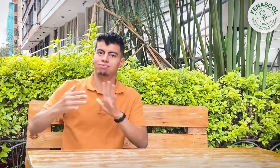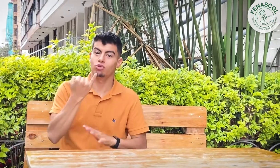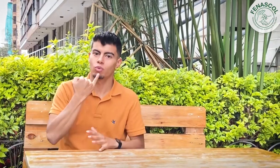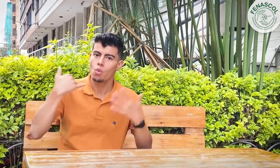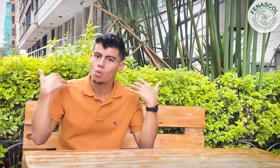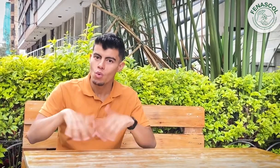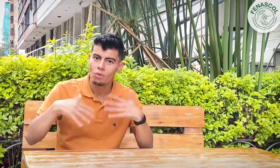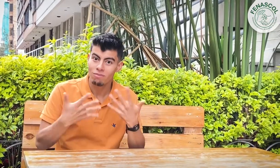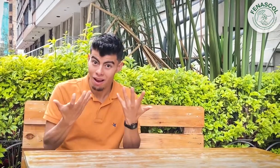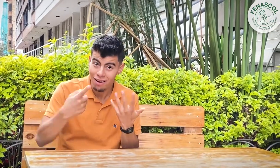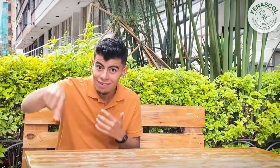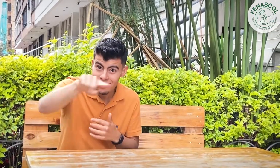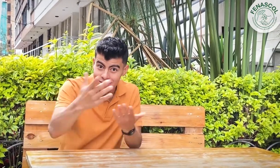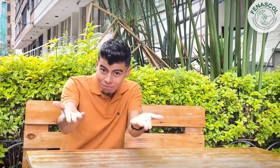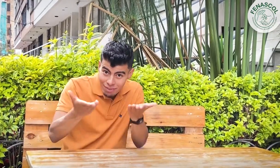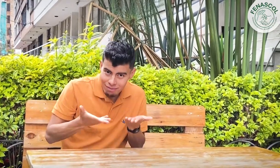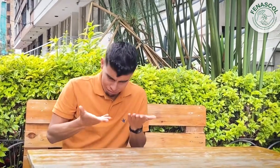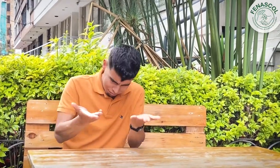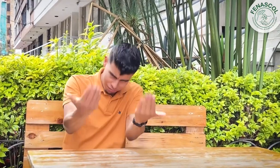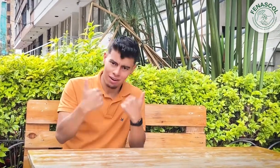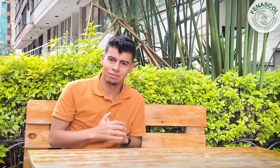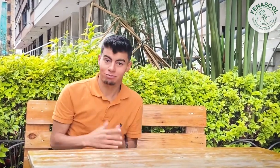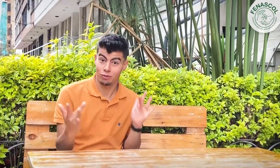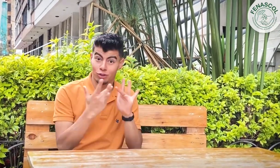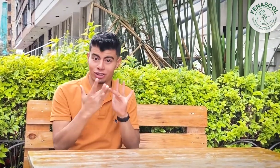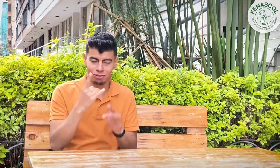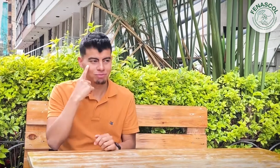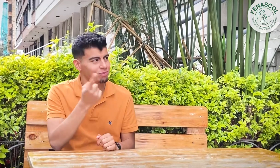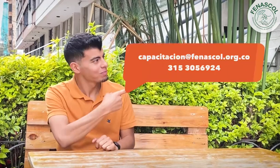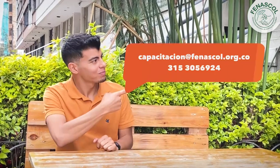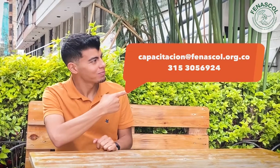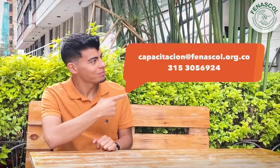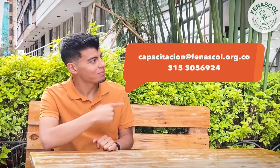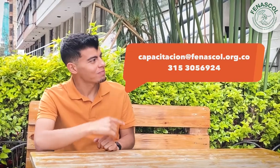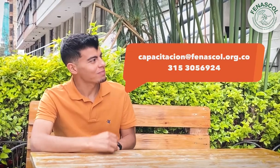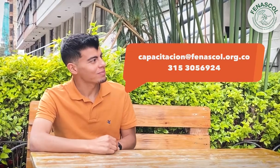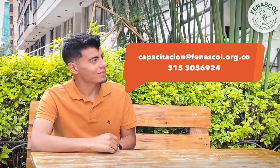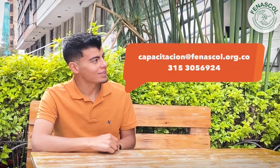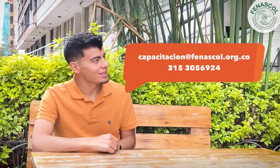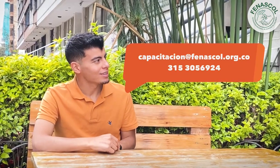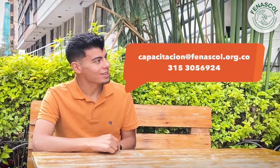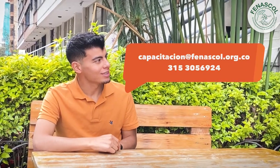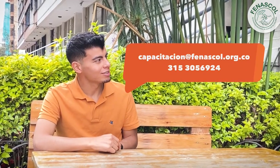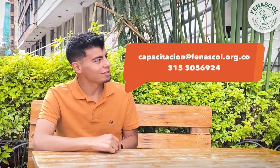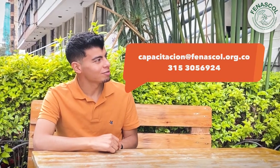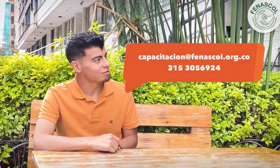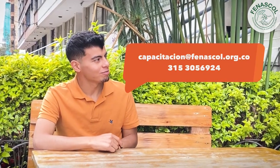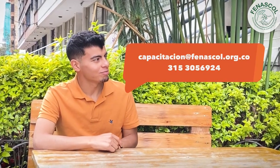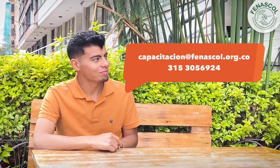lengua. Por lo tanto, aprenderás lengua e identidad de las personas sordas. ¿Te animas? ¡Vamos! Contáctanos a estos canales de atención.